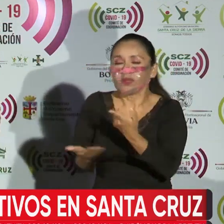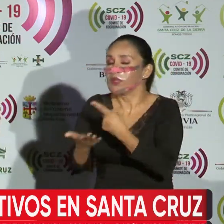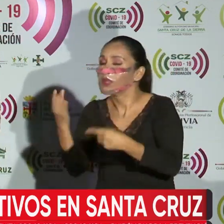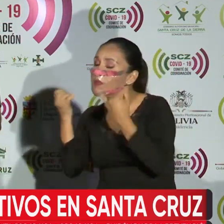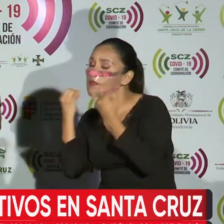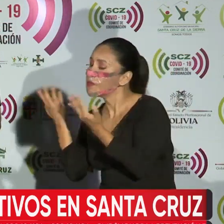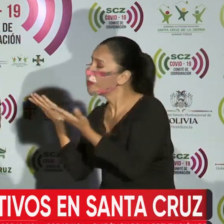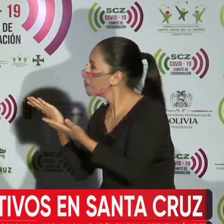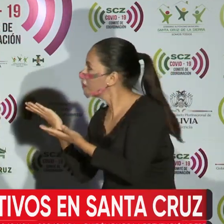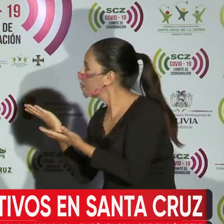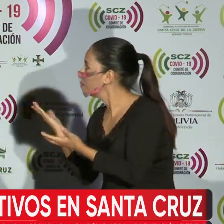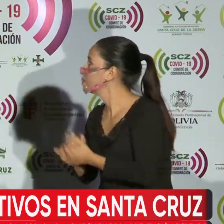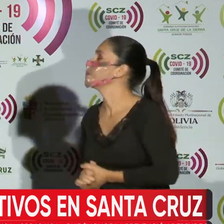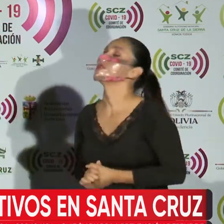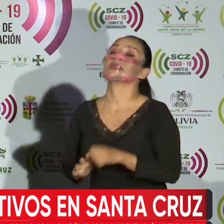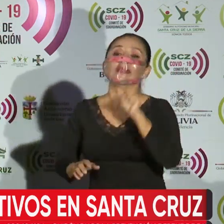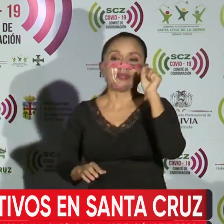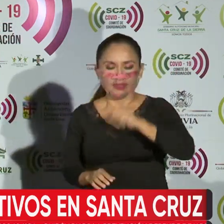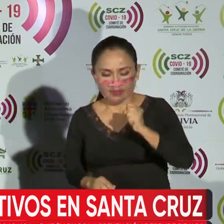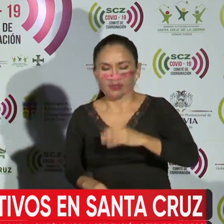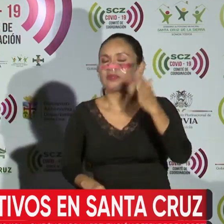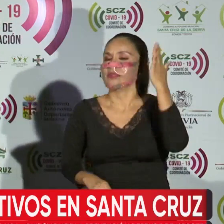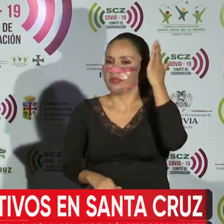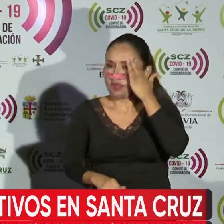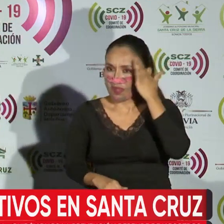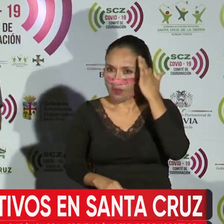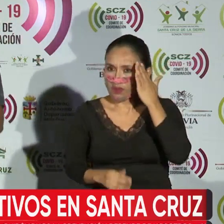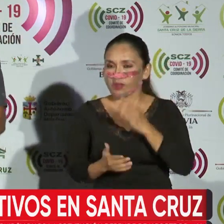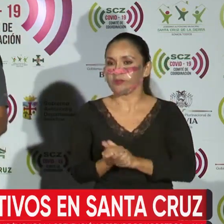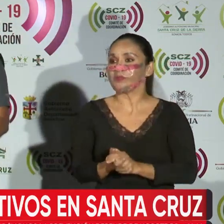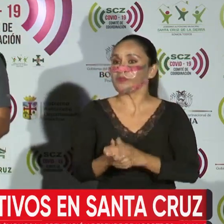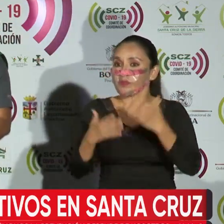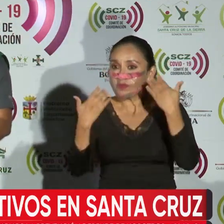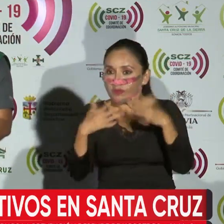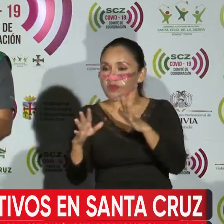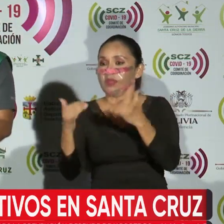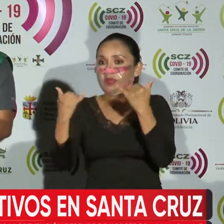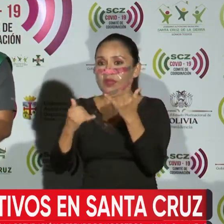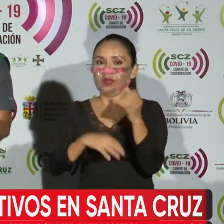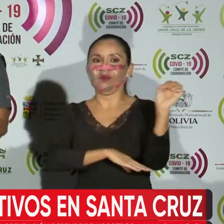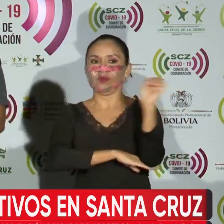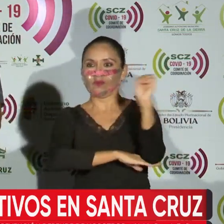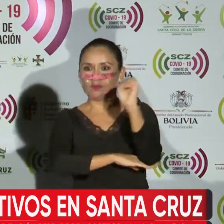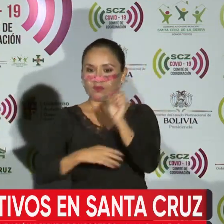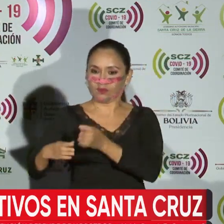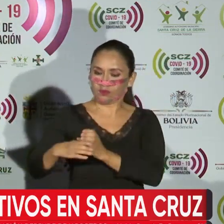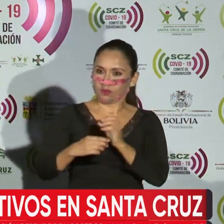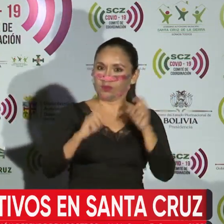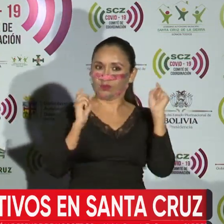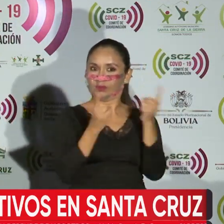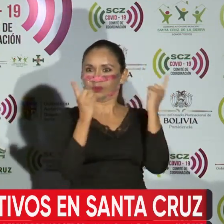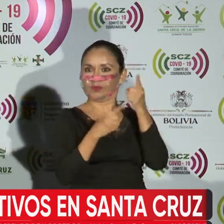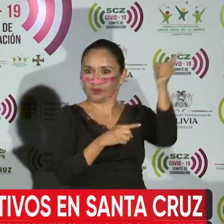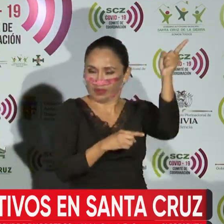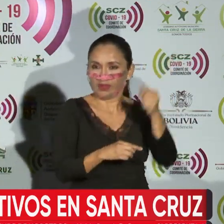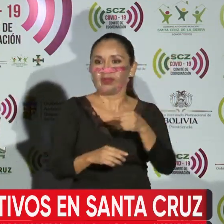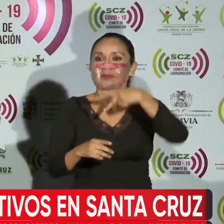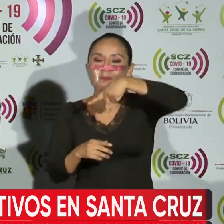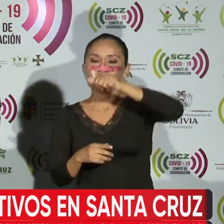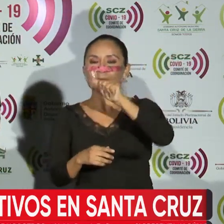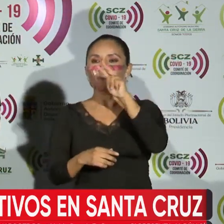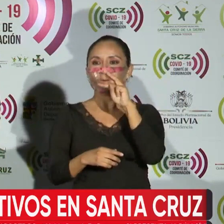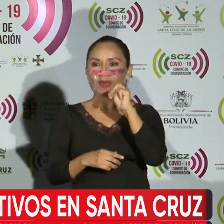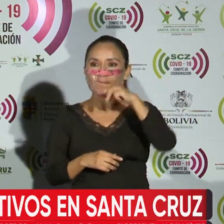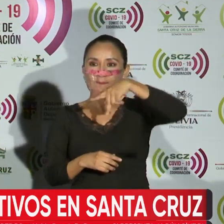estamos al tanto de aquello, está camino al hospital Pampa de la Isla, va a ser recibido